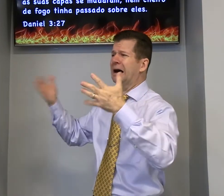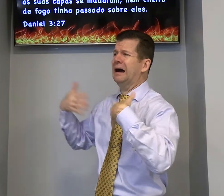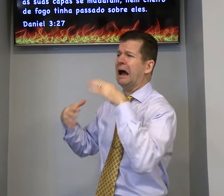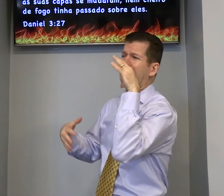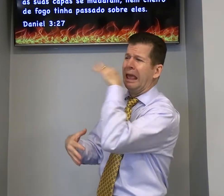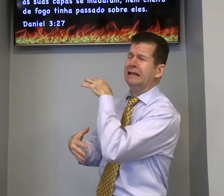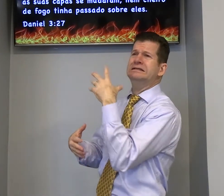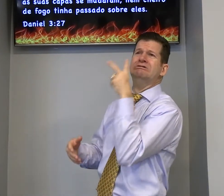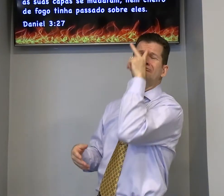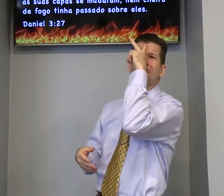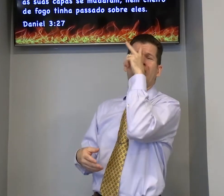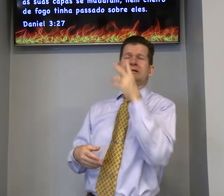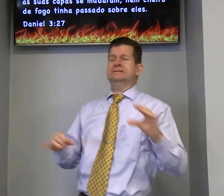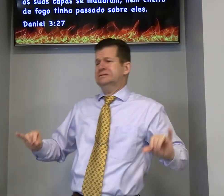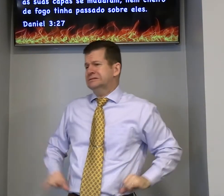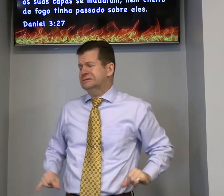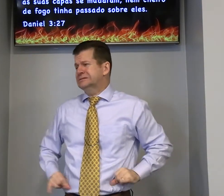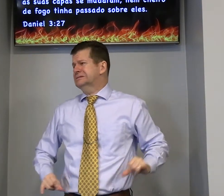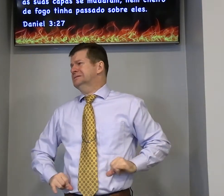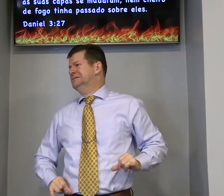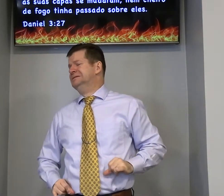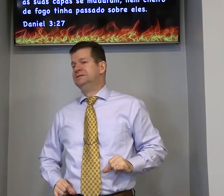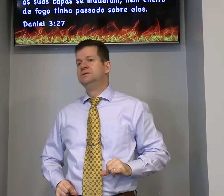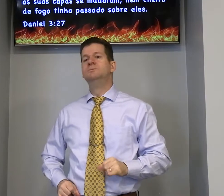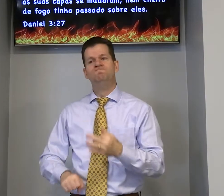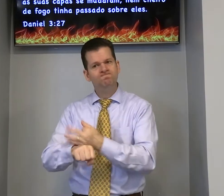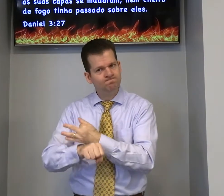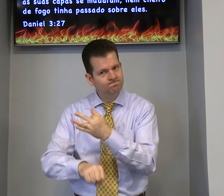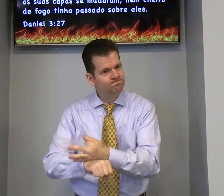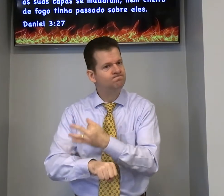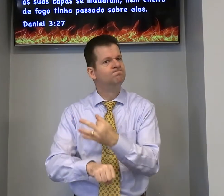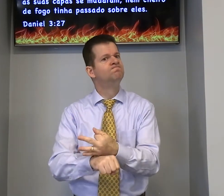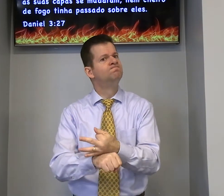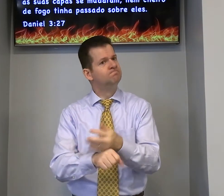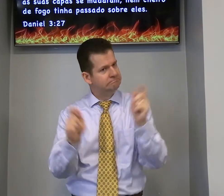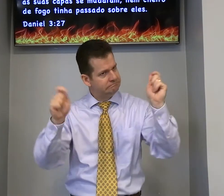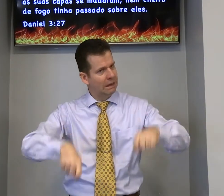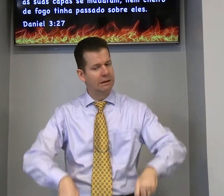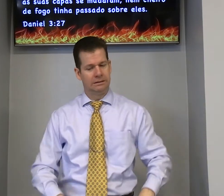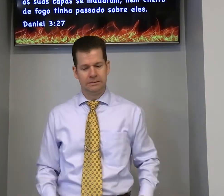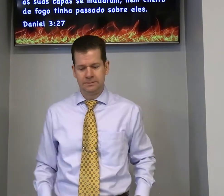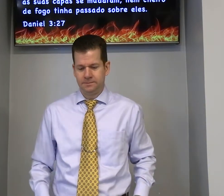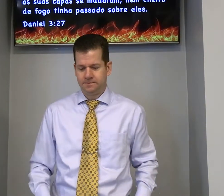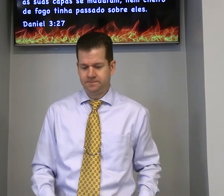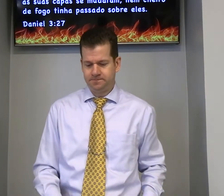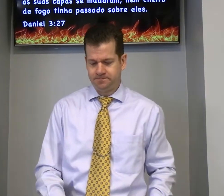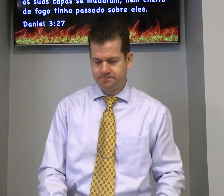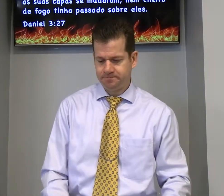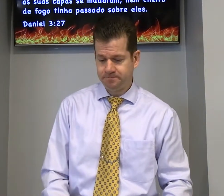ah não dá a pressão é forte o sofrimento é demais você precisa aguentar você consegue